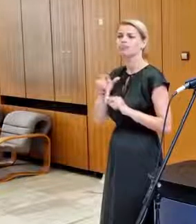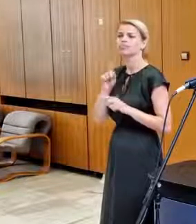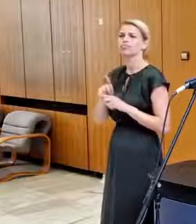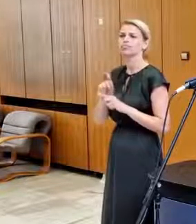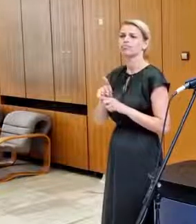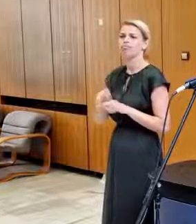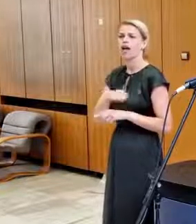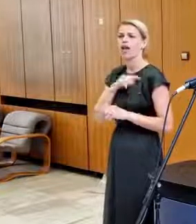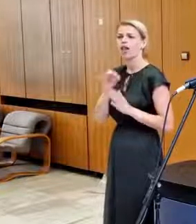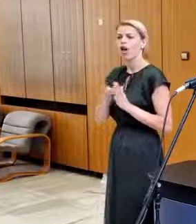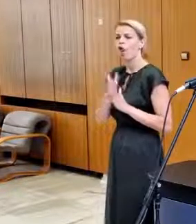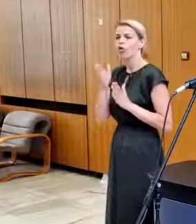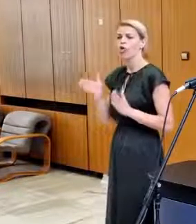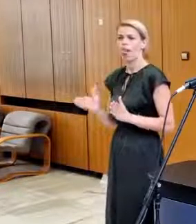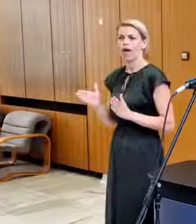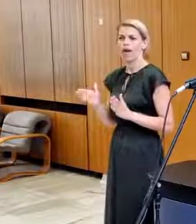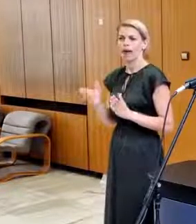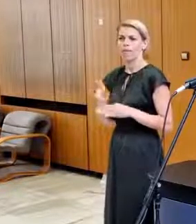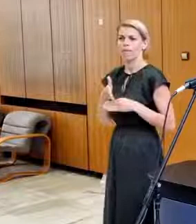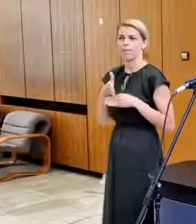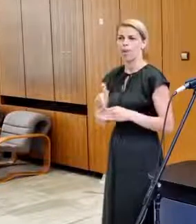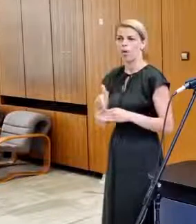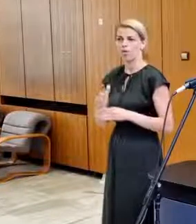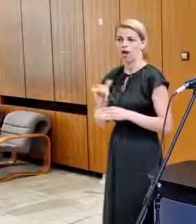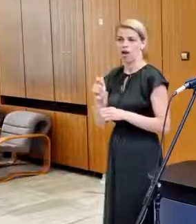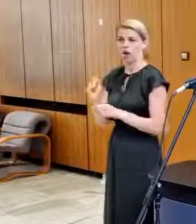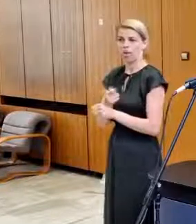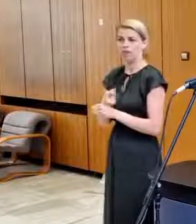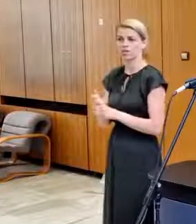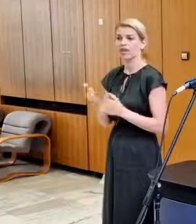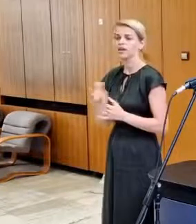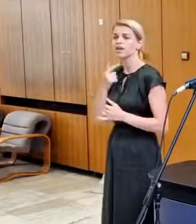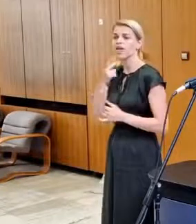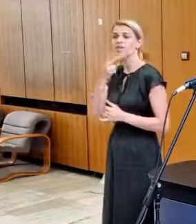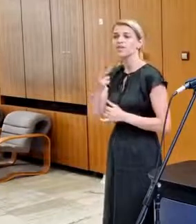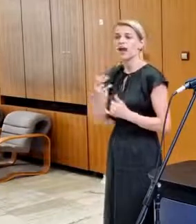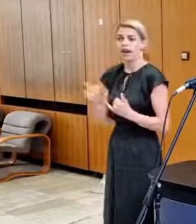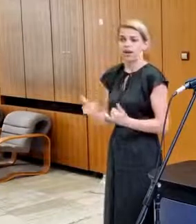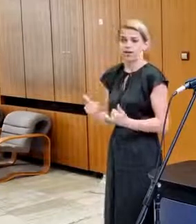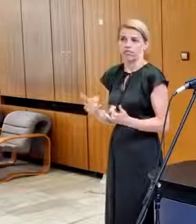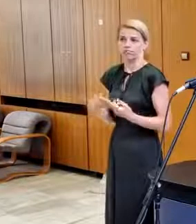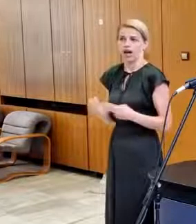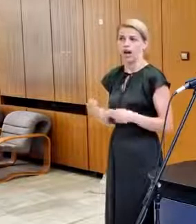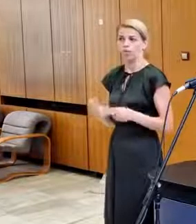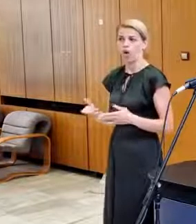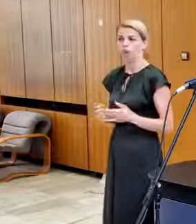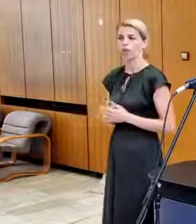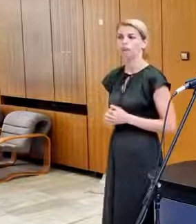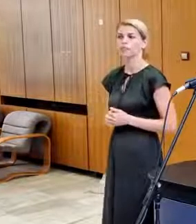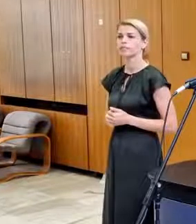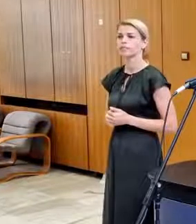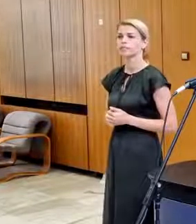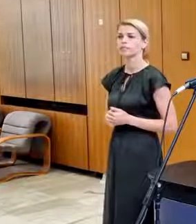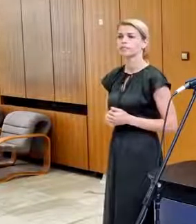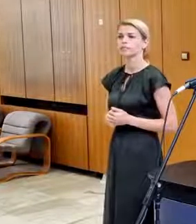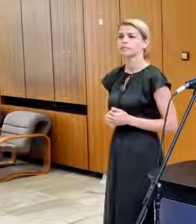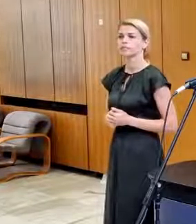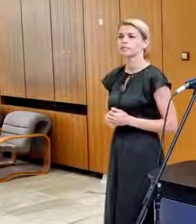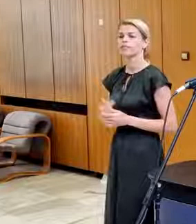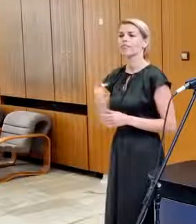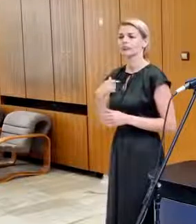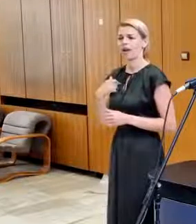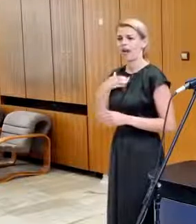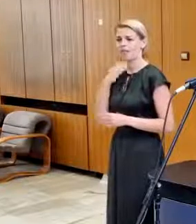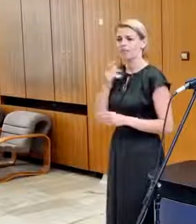aj pokiaľ ide o tú opravarenskú činnosť, ako to vyzerá teraz aktuálne a či ešte niečo pribudne do budúcného? Ja naozaj